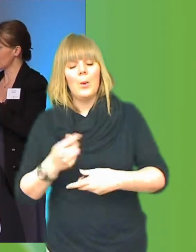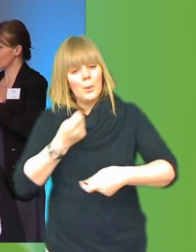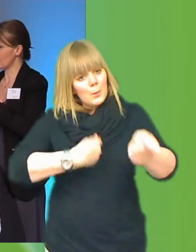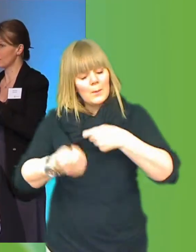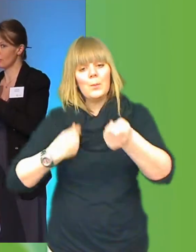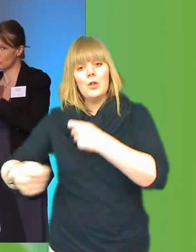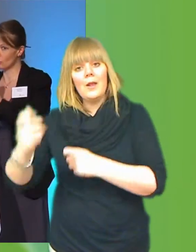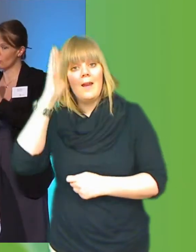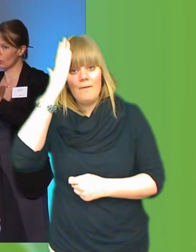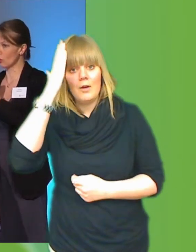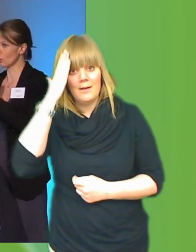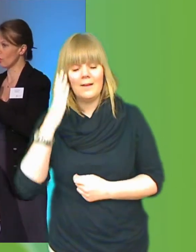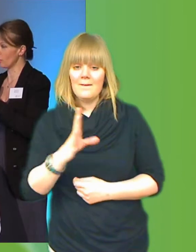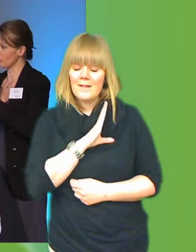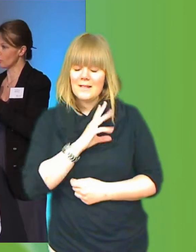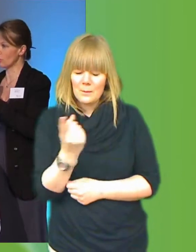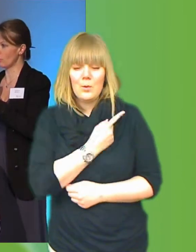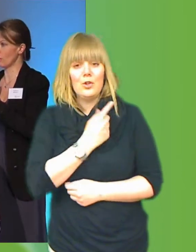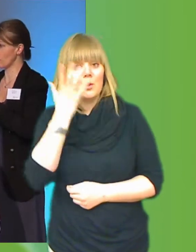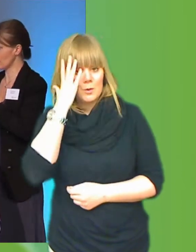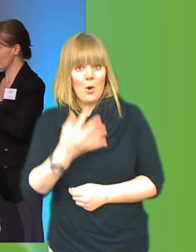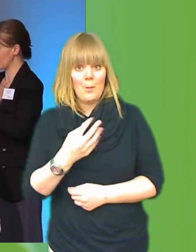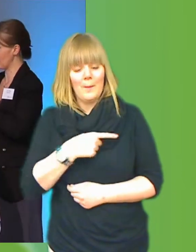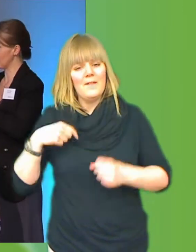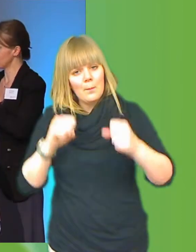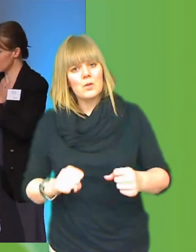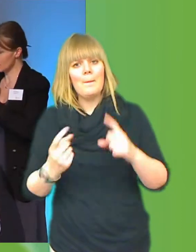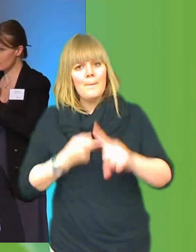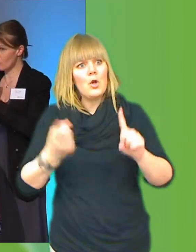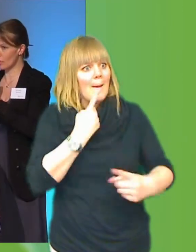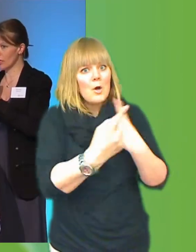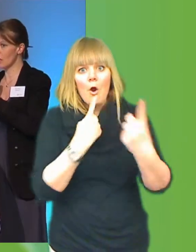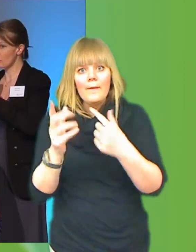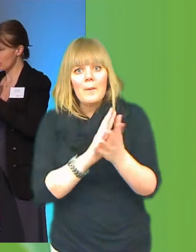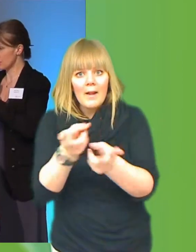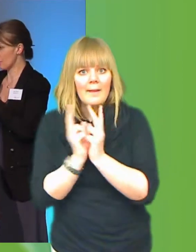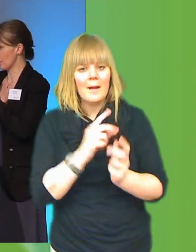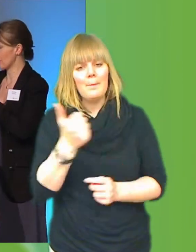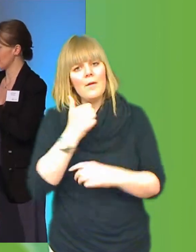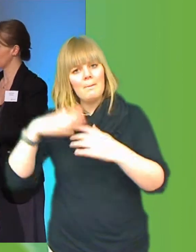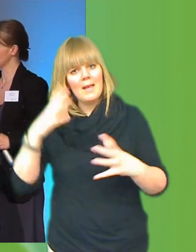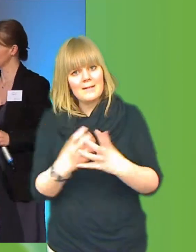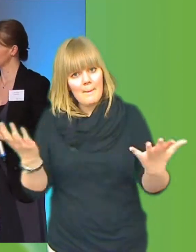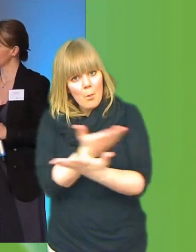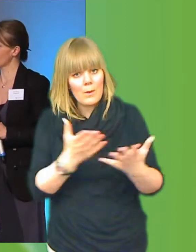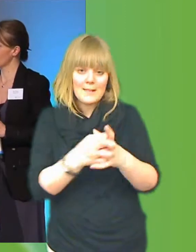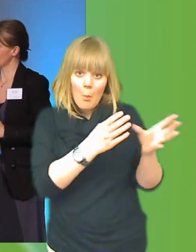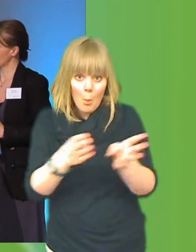erfarenheter. Det finns så mycket kunskap men vi måste börja prata med varandra. Mer samordning, mer samarbete.